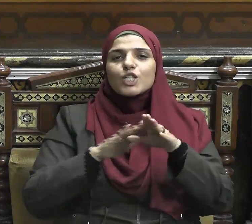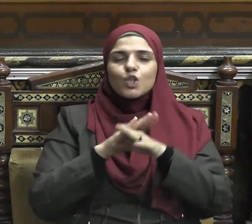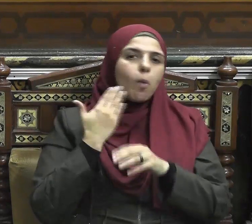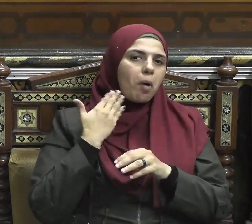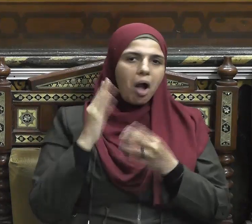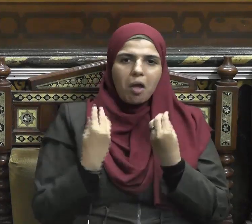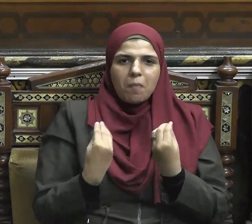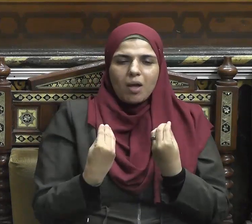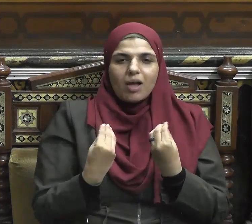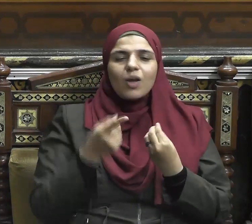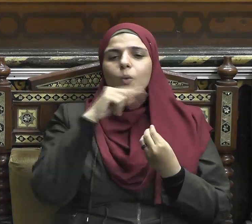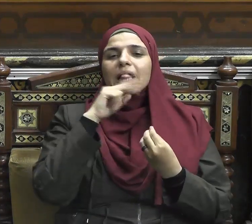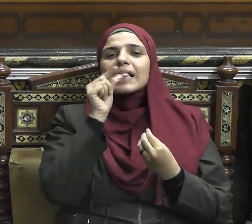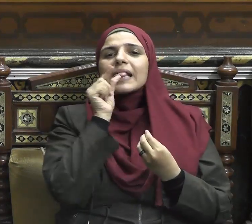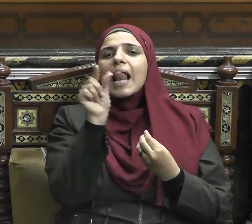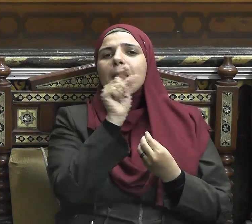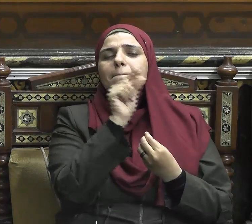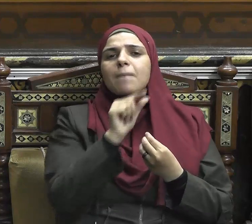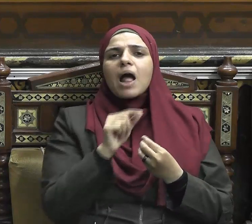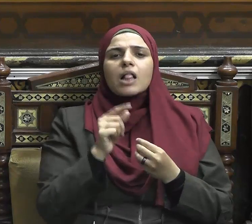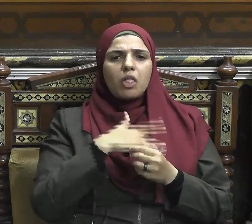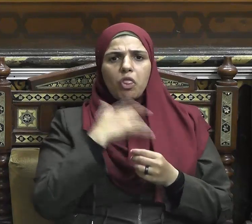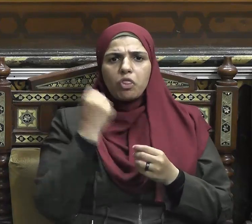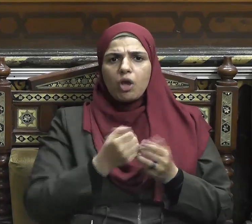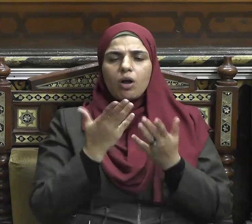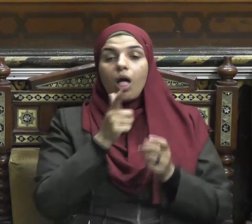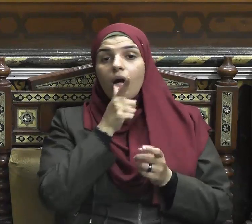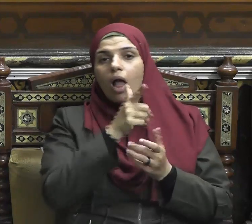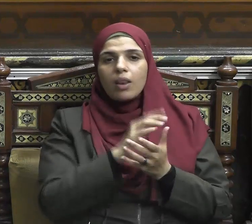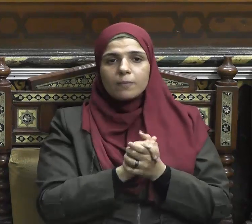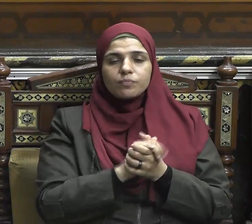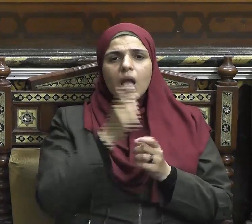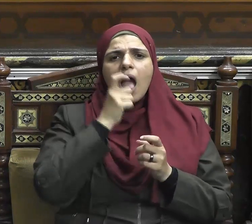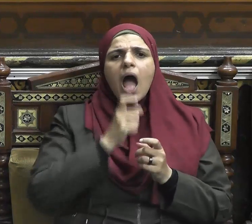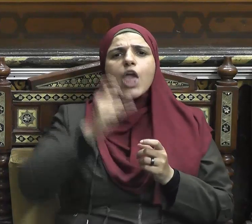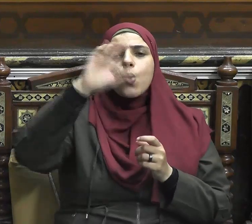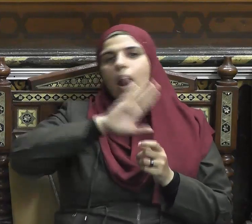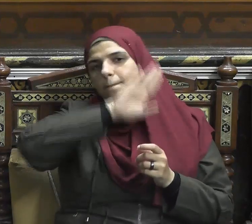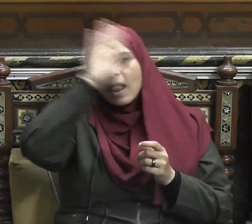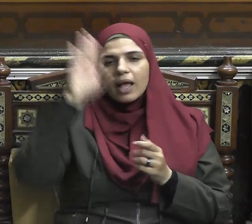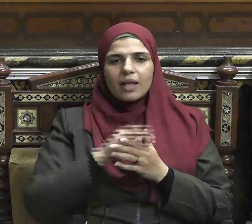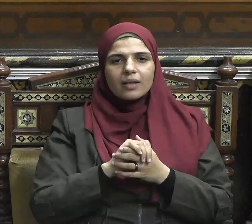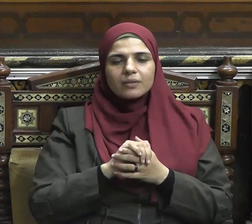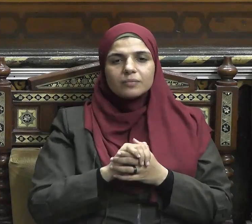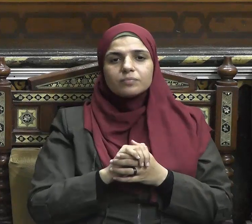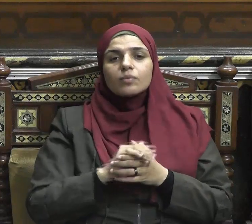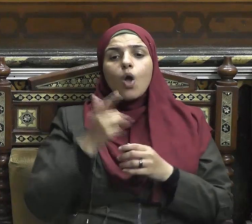ابن أبي طالب رضي الله عنه يقف أمام النجاشي ملك الحبشة